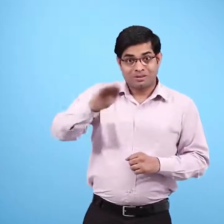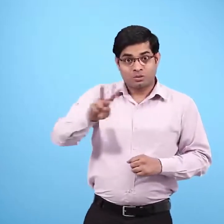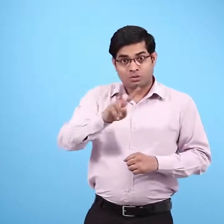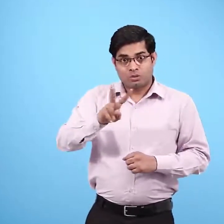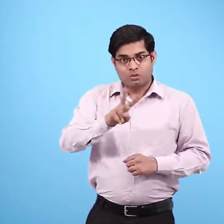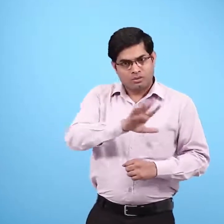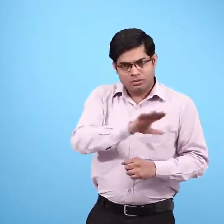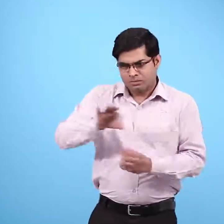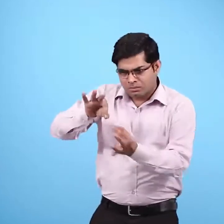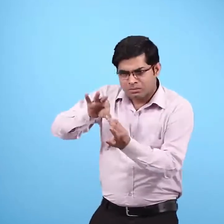और जाच भी की